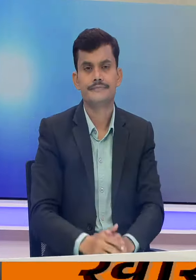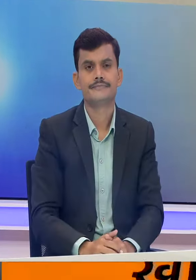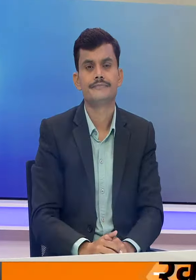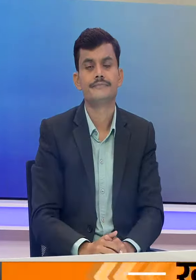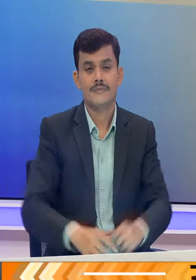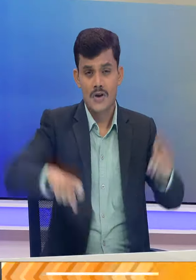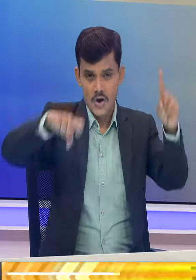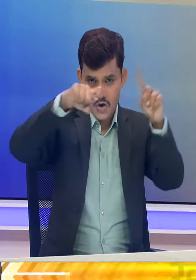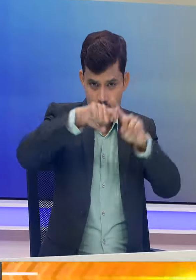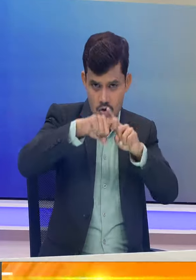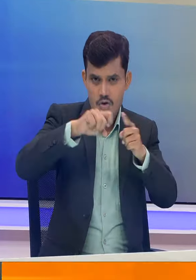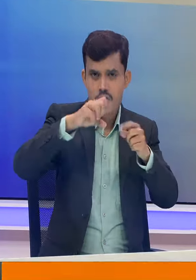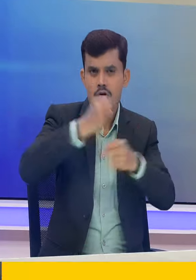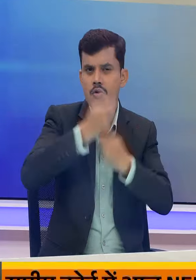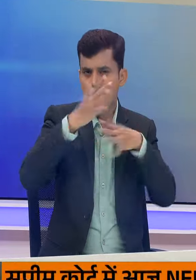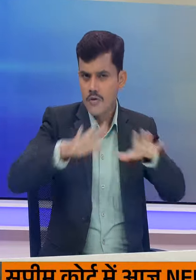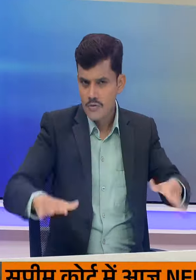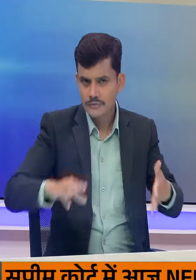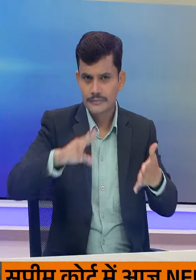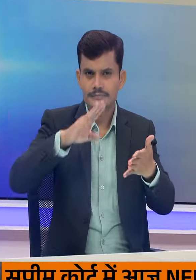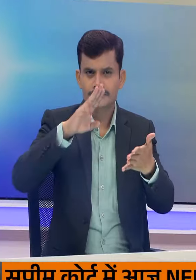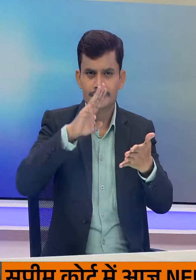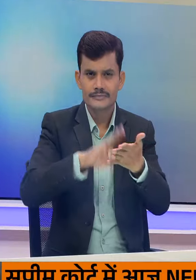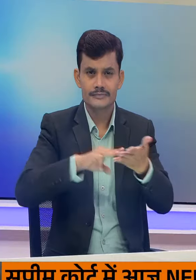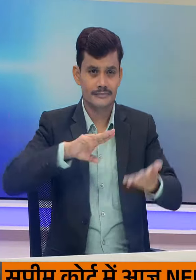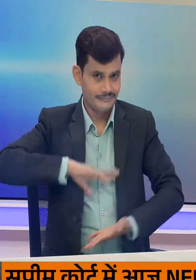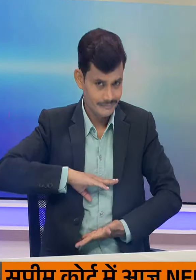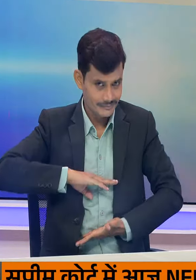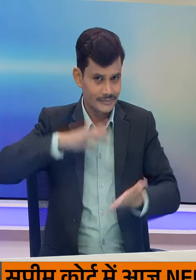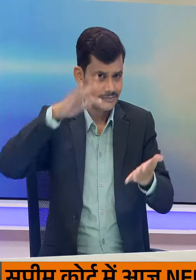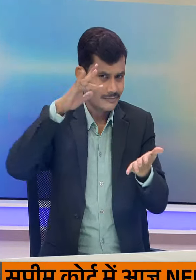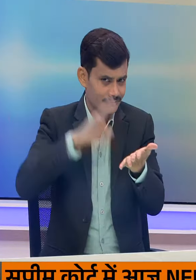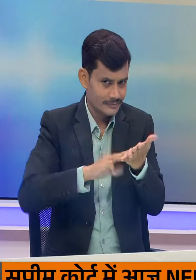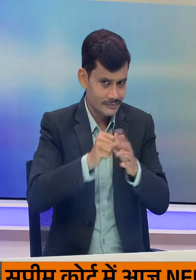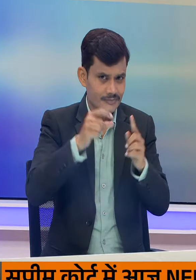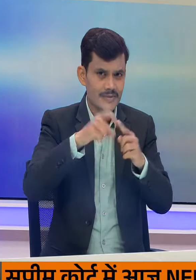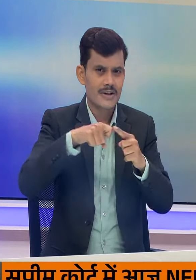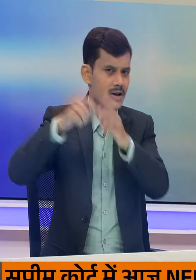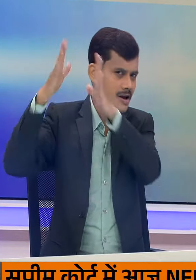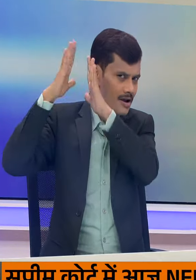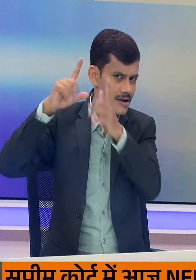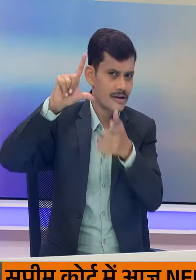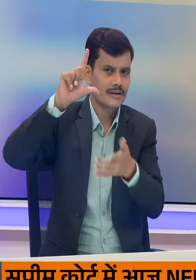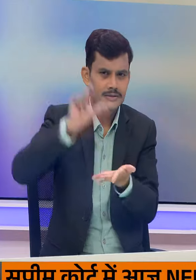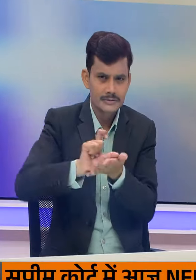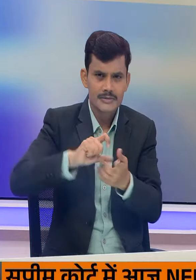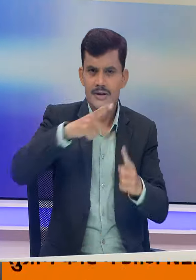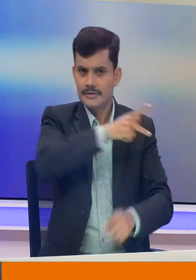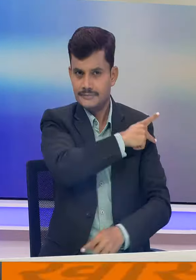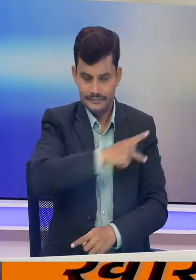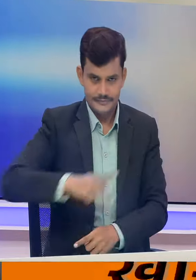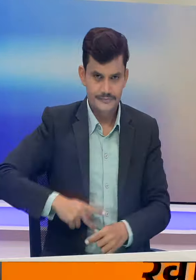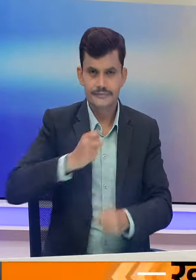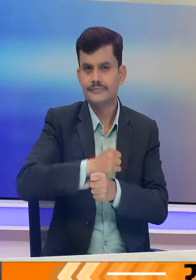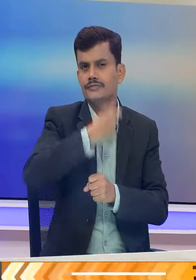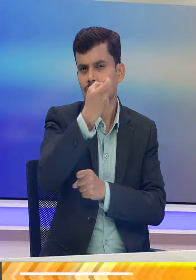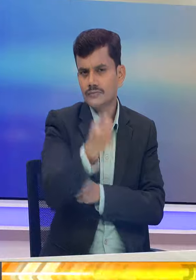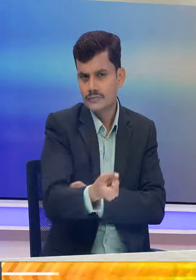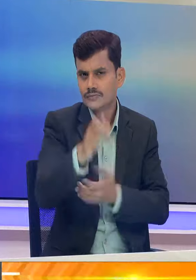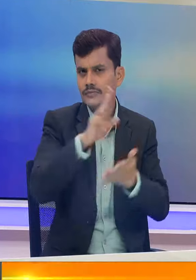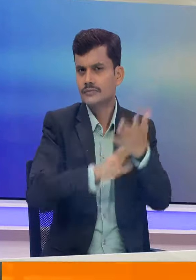वहीं कोकड और गोवा, मध्य महराश्ट, मराथवाड़ा, केरल, लक्षुदेप, करनाटक, गुजरात,